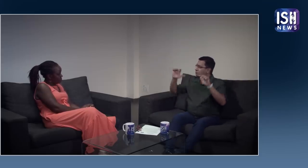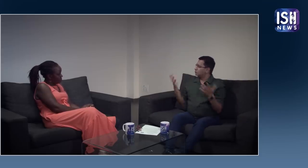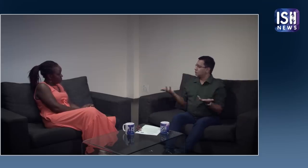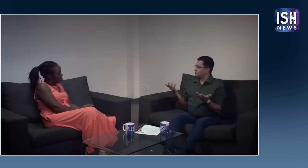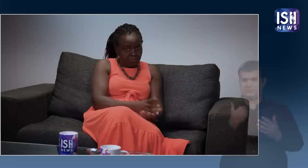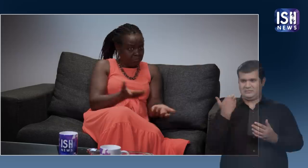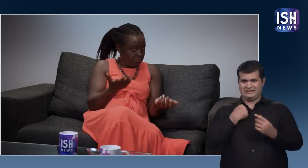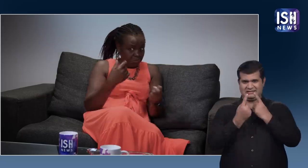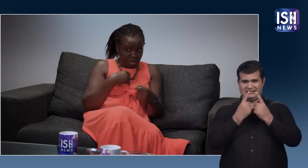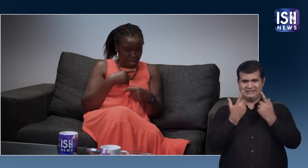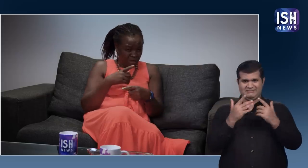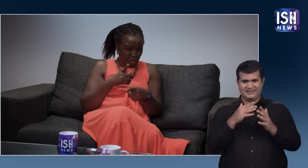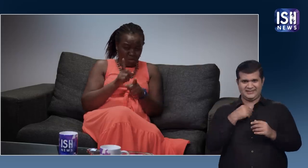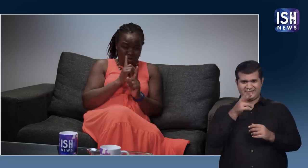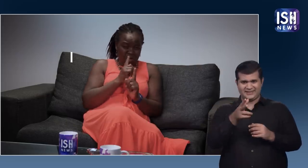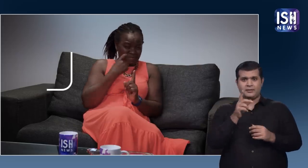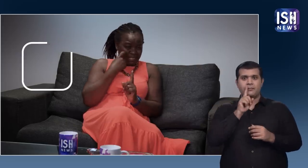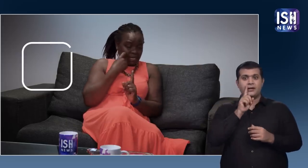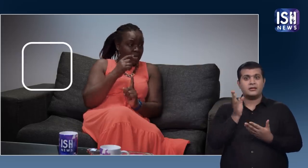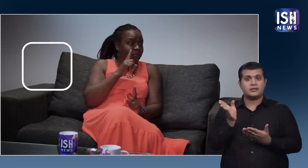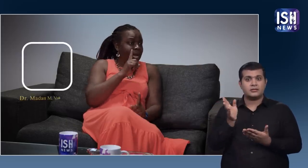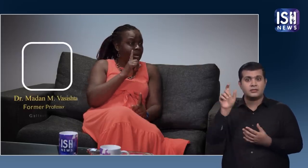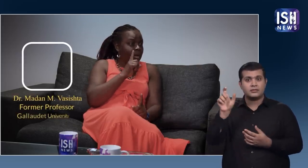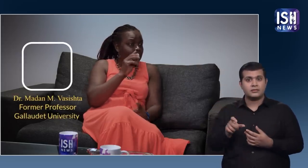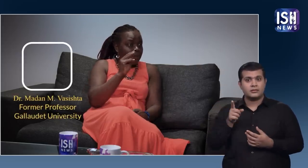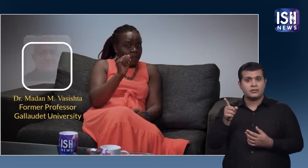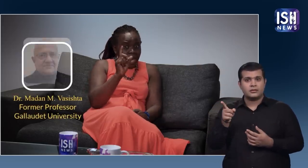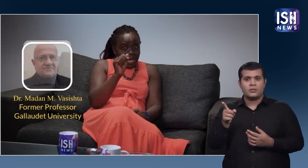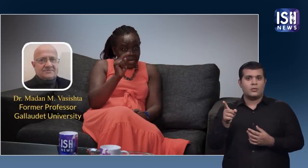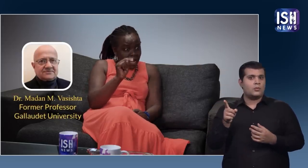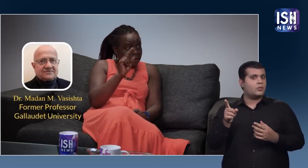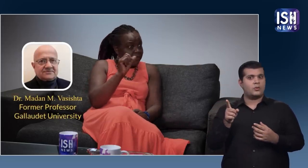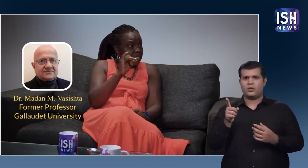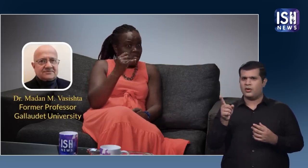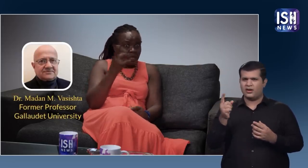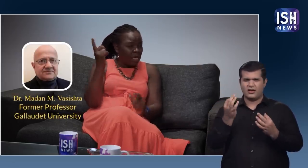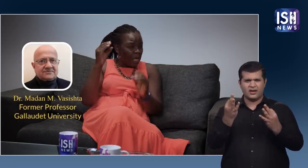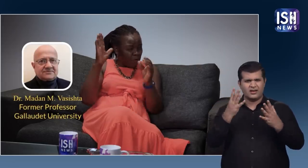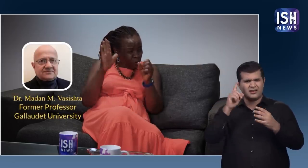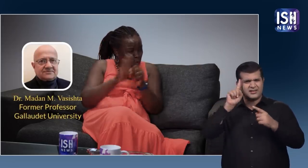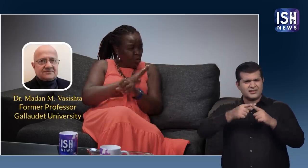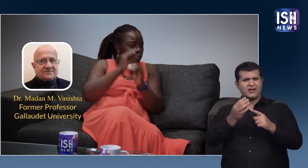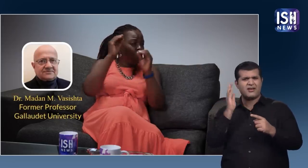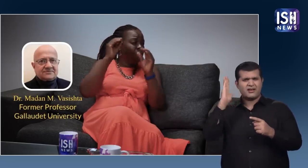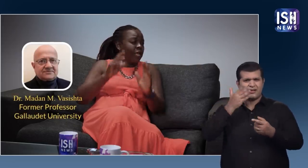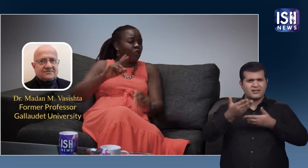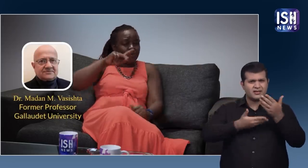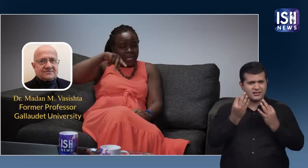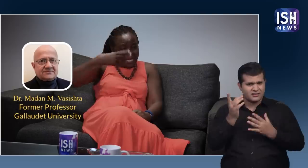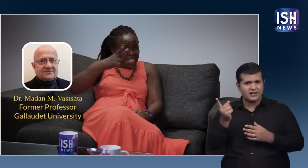खेड मैंने हाल ही में मदन वर्षिश का उलेग किया था एक उत्कुरुष्ट शिक्षक है एक पीएजडी है और